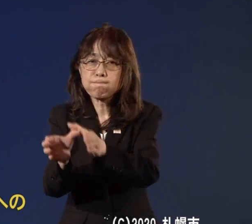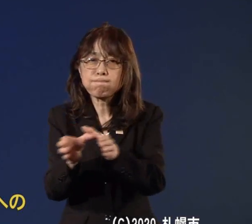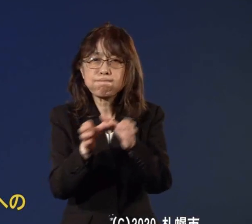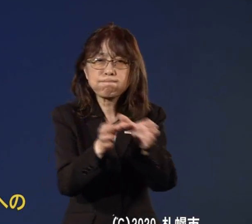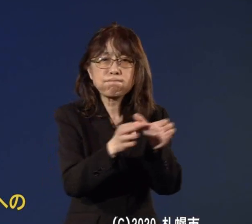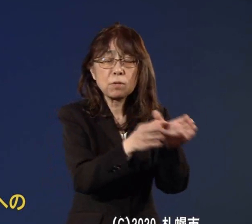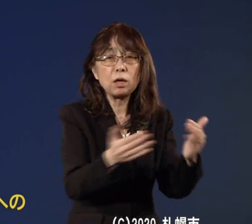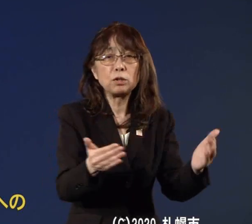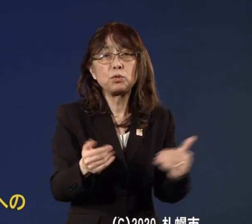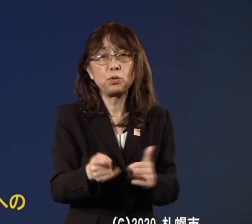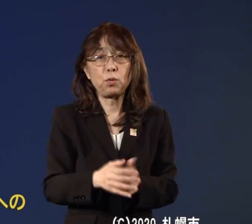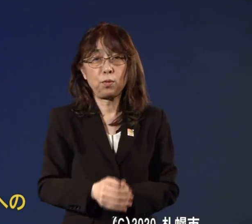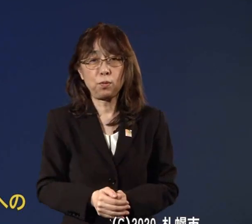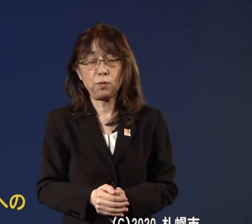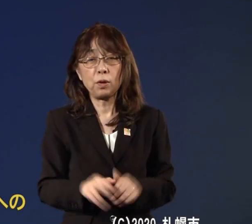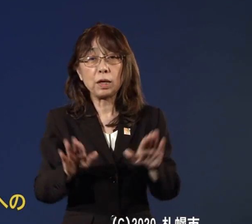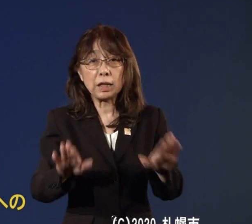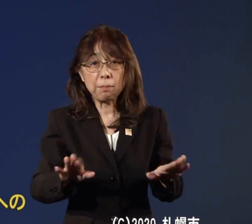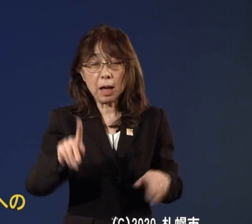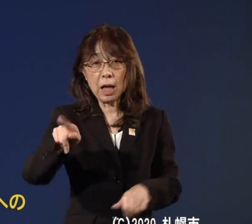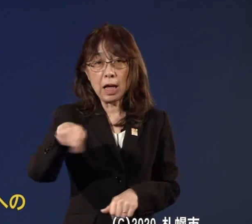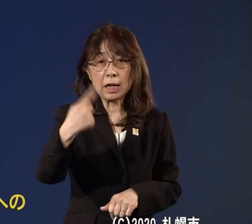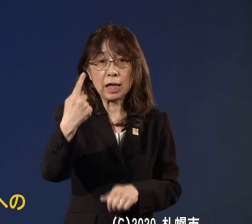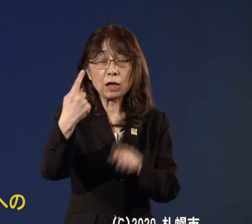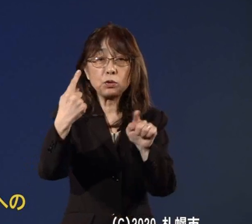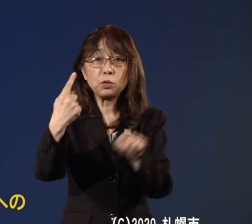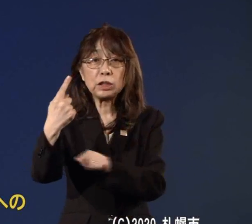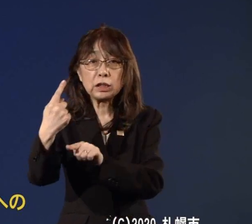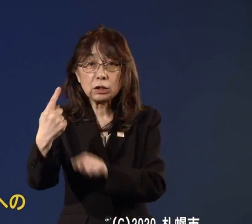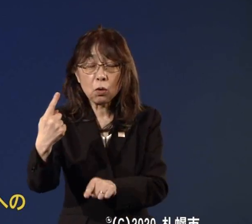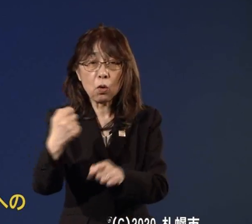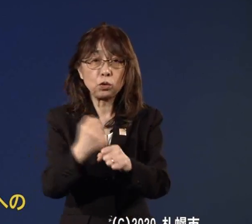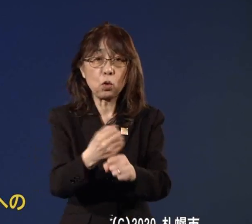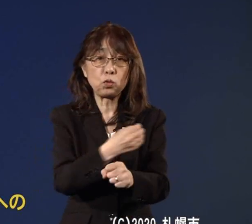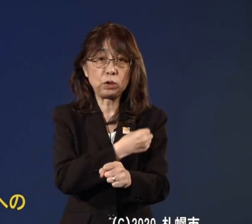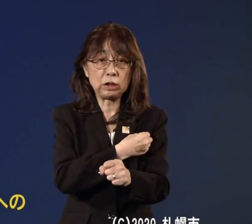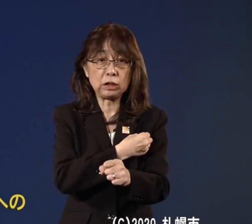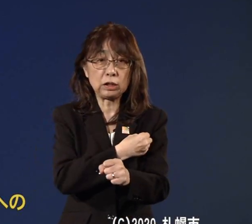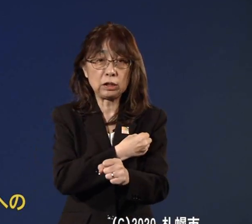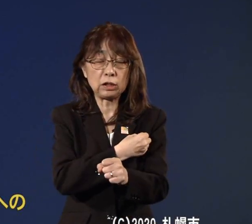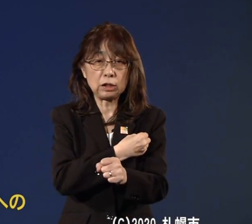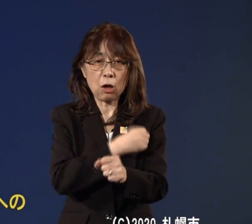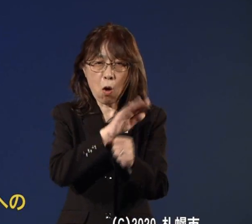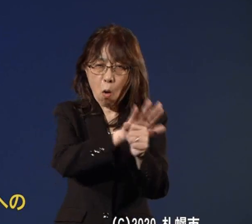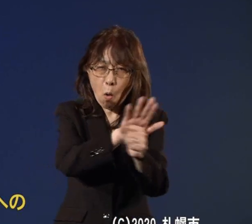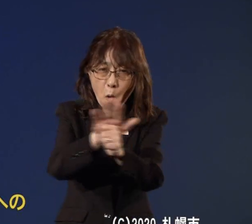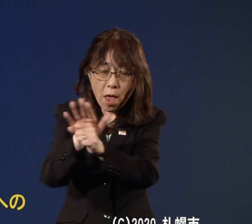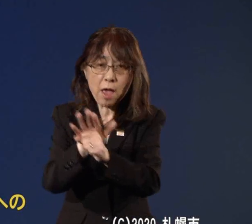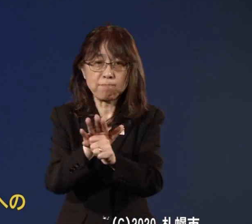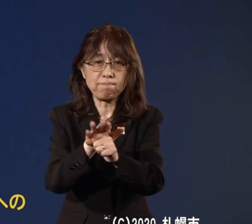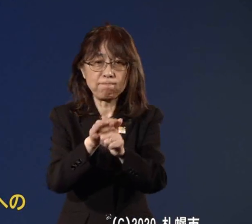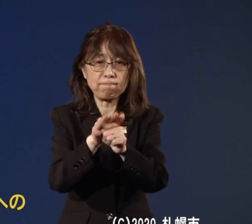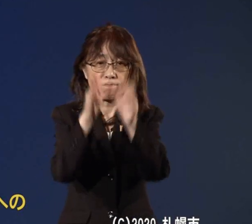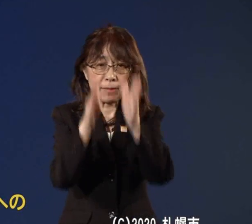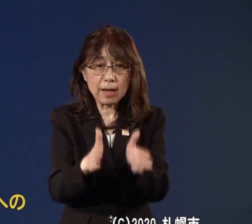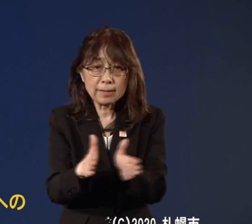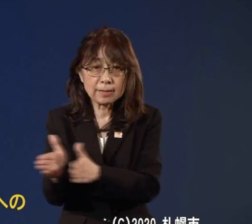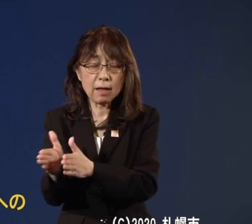に今100人ほどの職員で応援体制をとっておりますがこの連休に向けてさらに